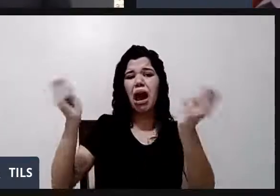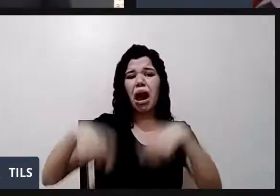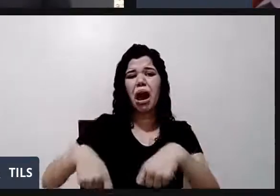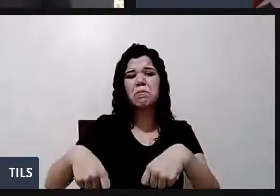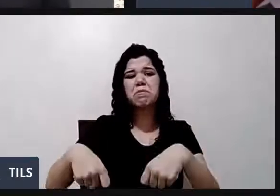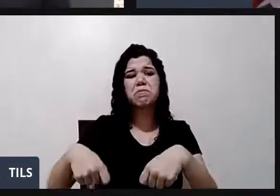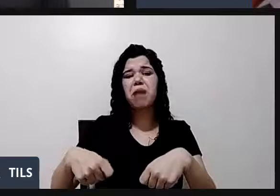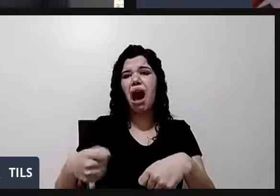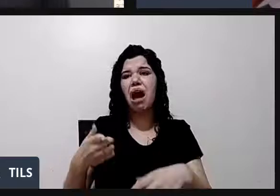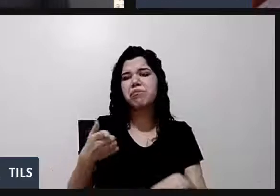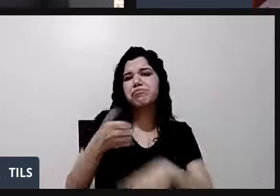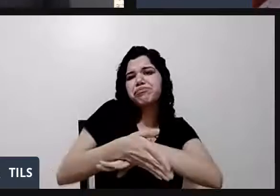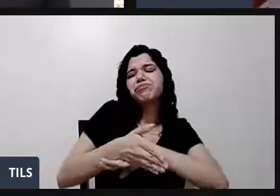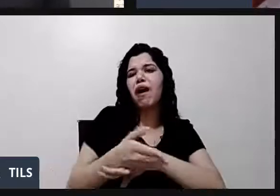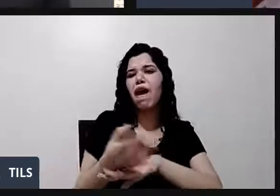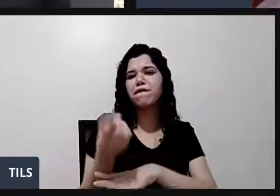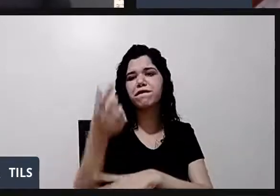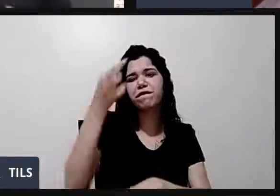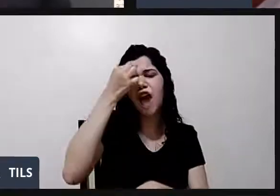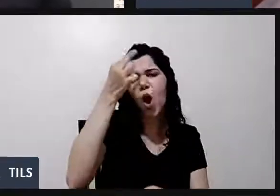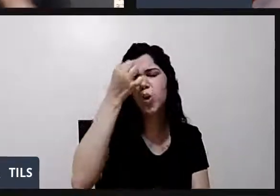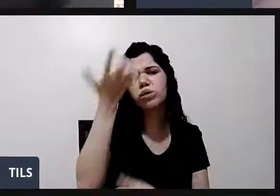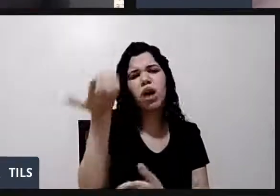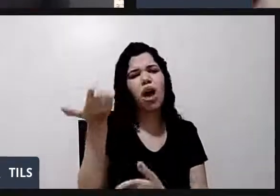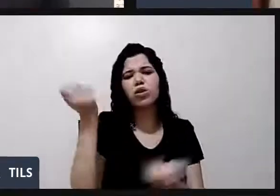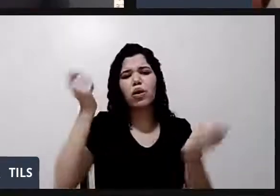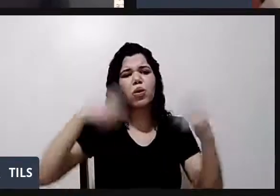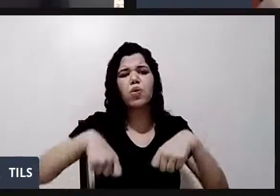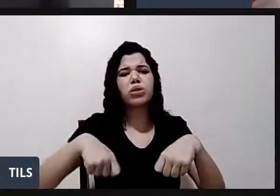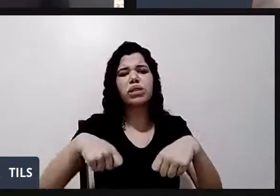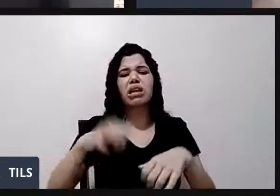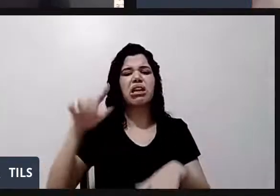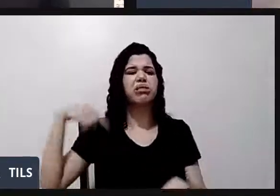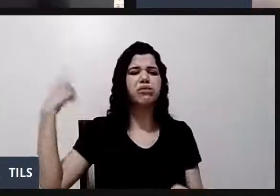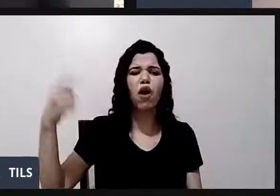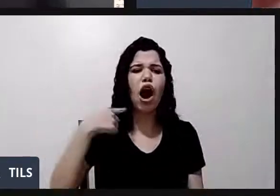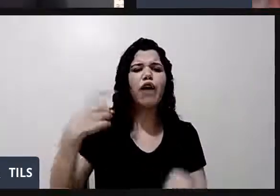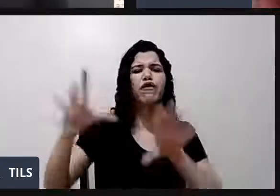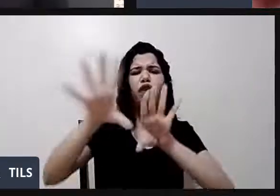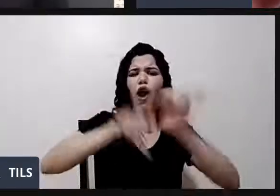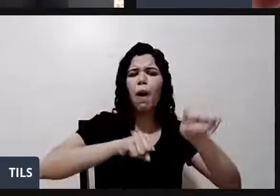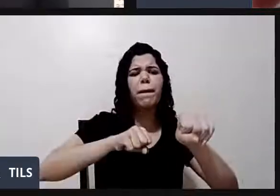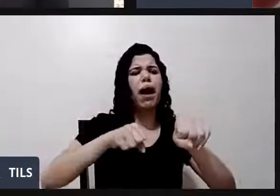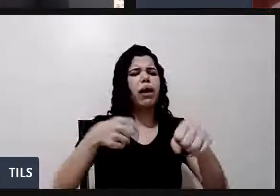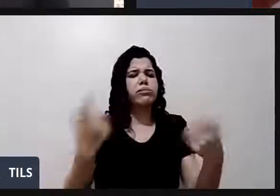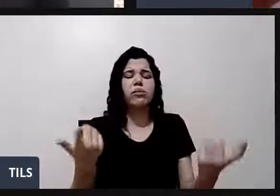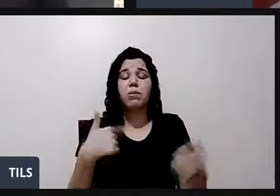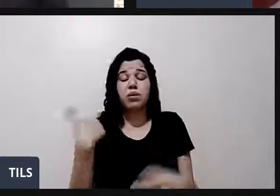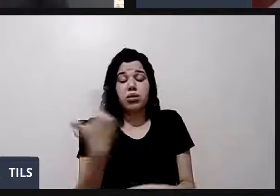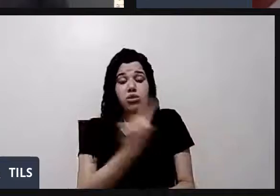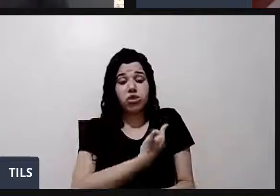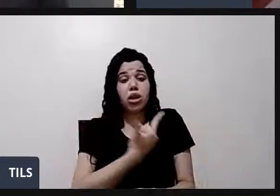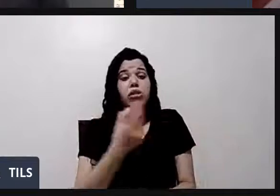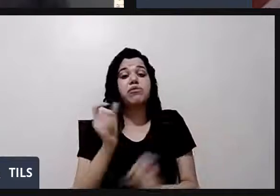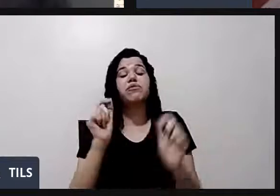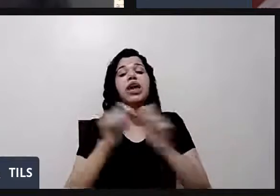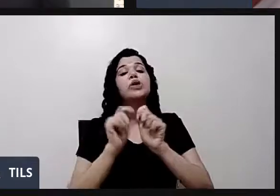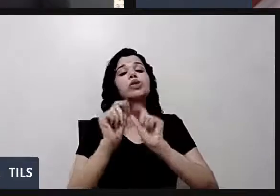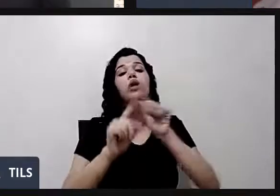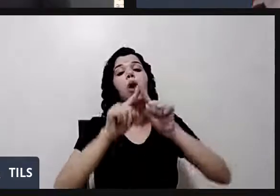faculdade, que vai conseguir ser doutor, que vai conseguir ser advogado. E aí, a gente aqui está dando essa... Convidando professores,